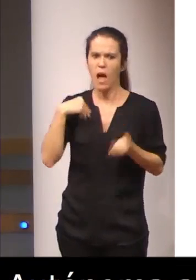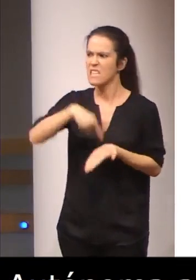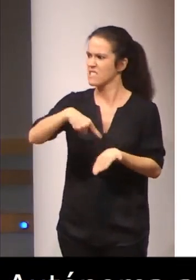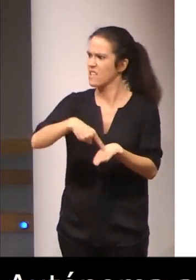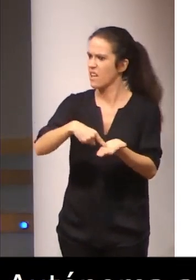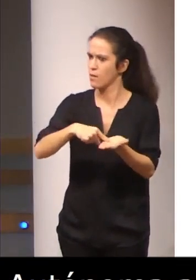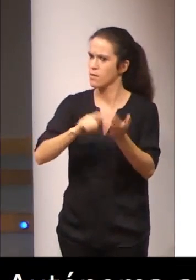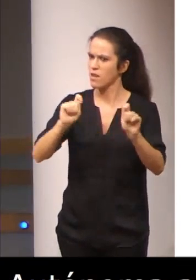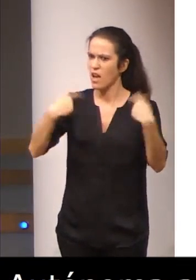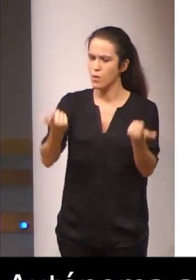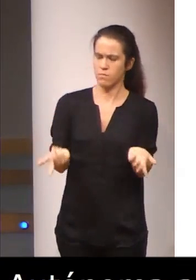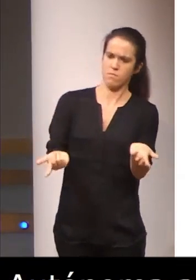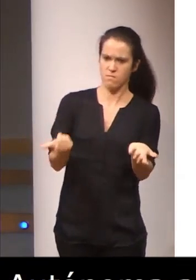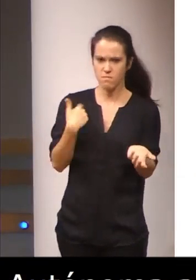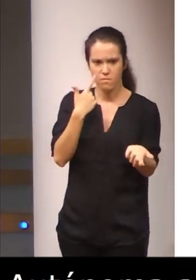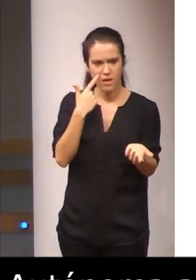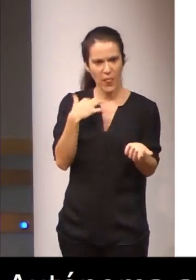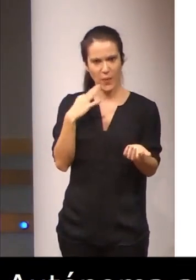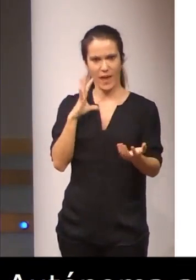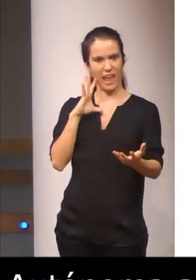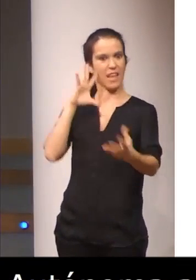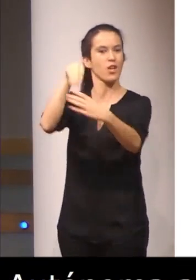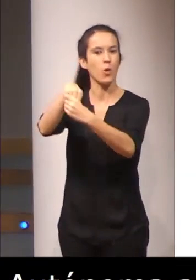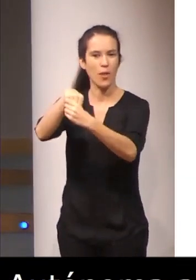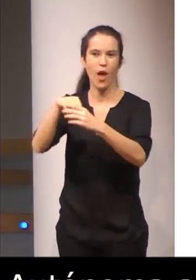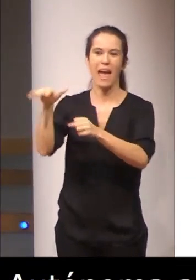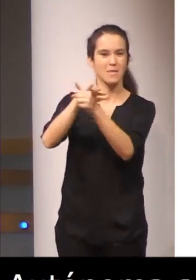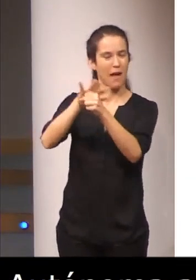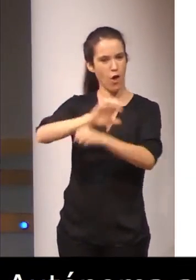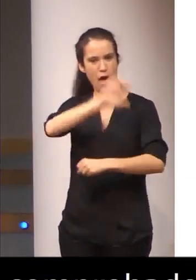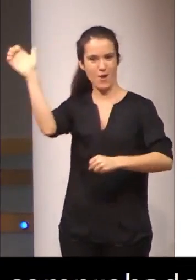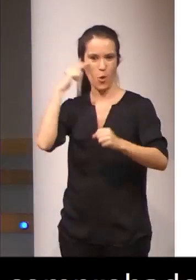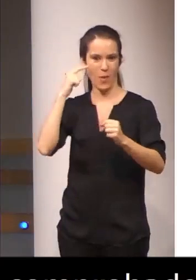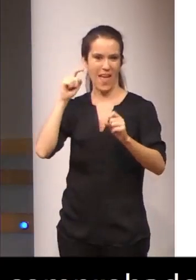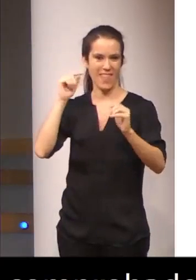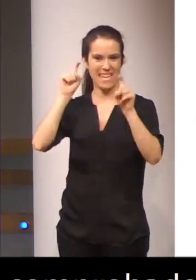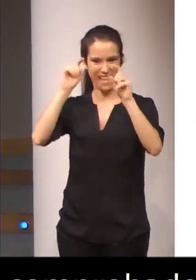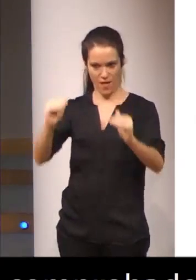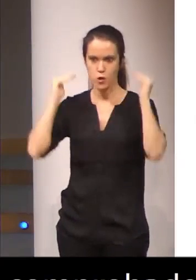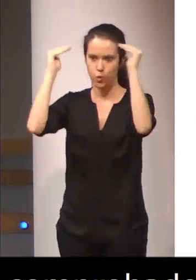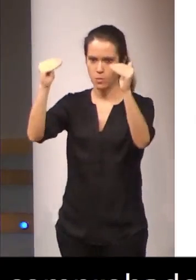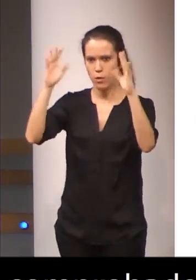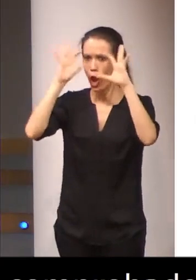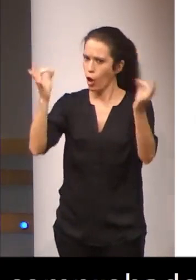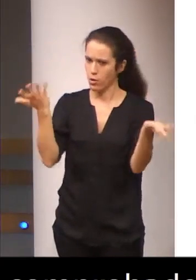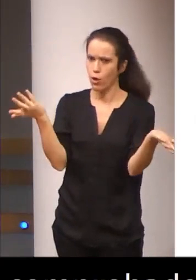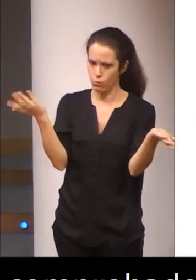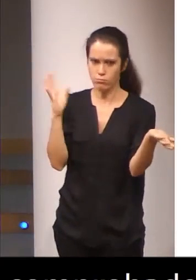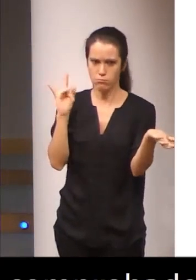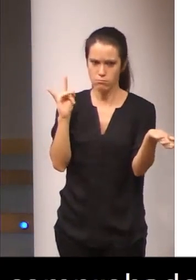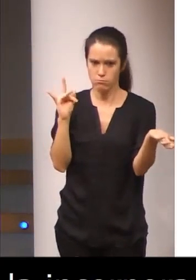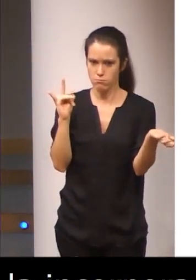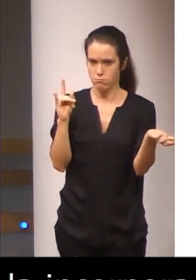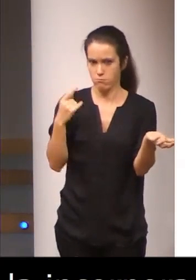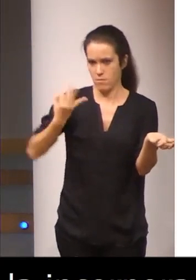reclamen la incorporación al Espacio Europeo de Enseñanza Superior. Evidentemente, está totalmente de acuerdo con la